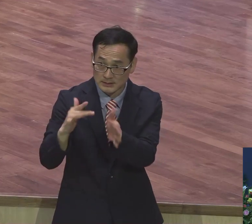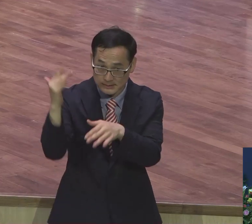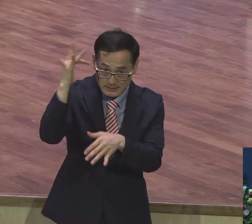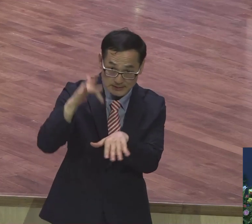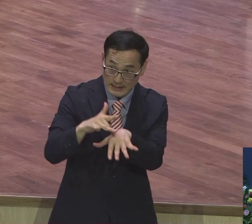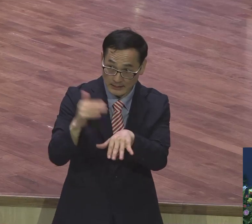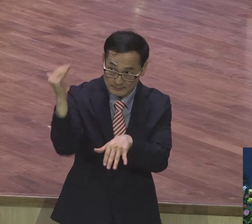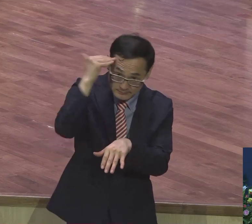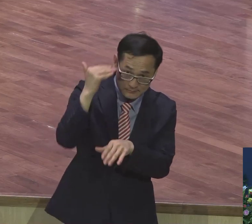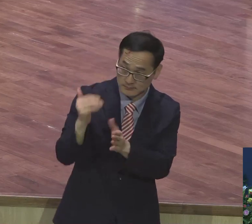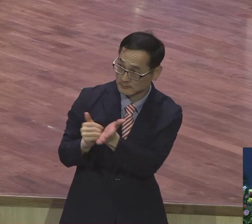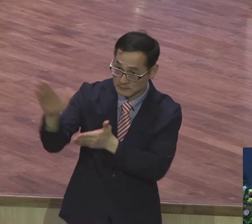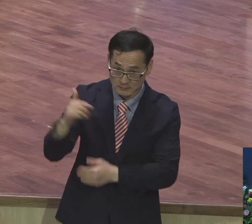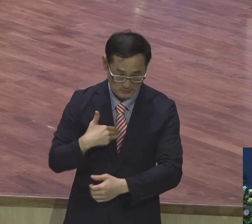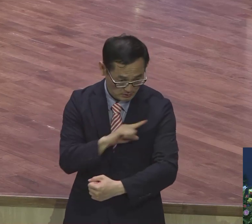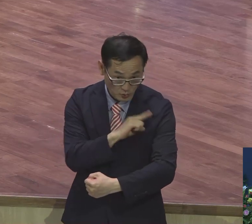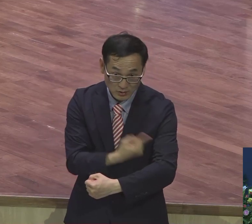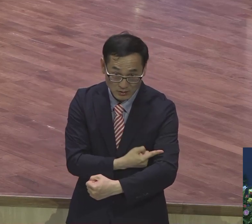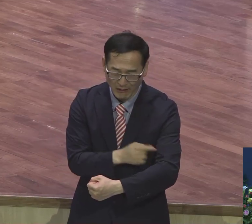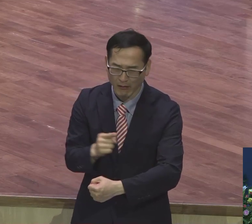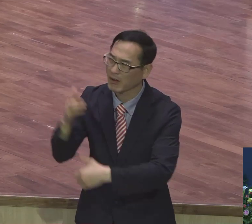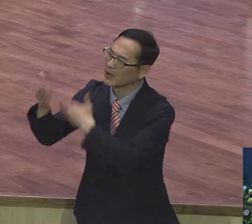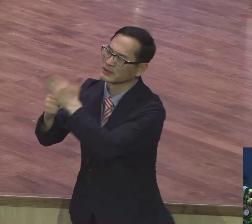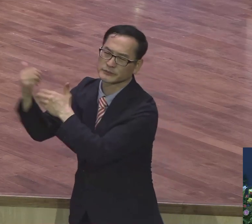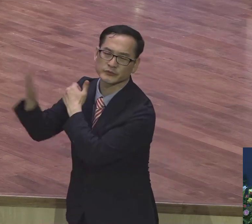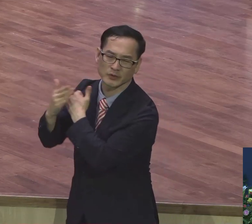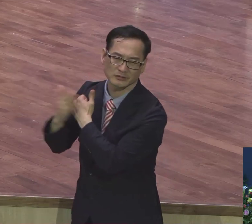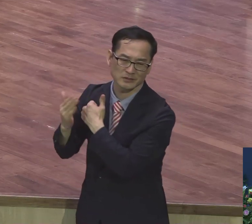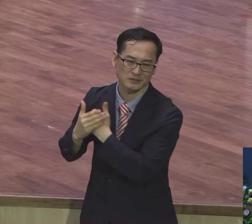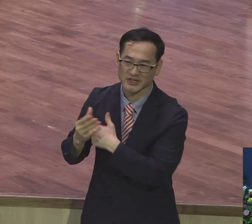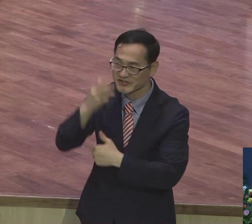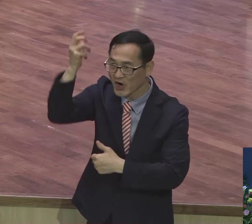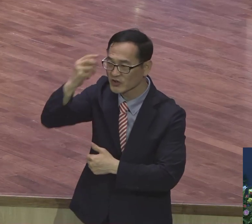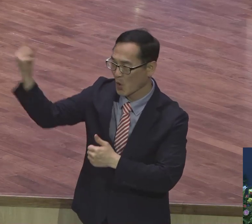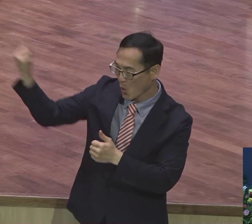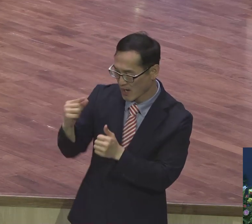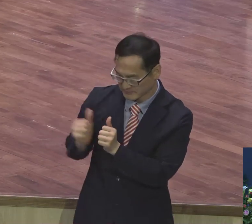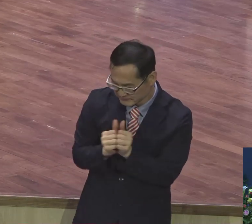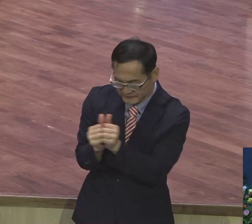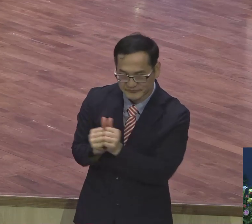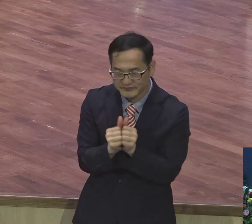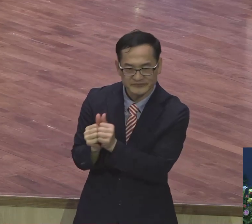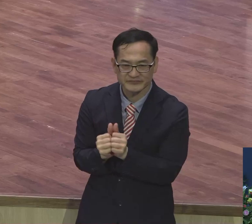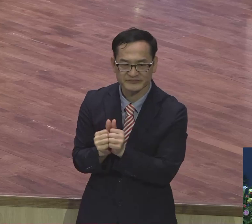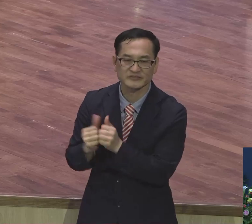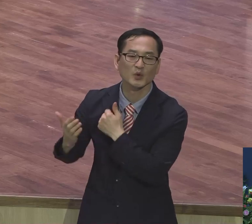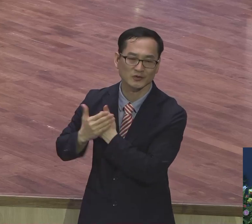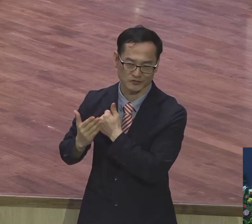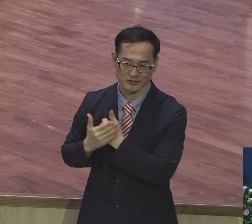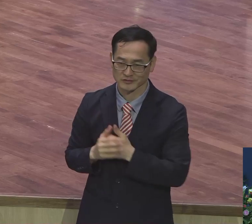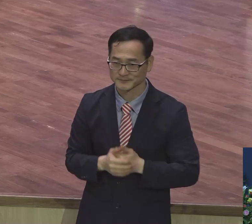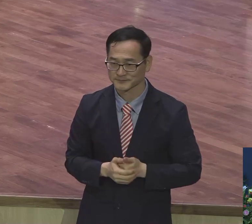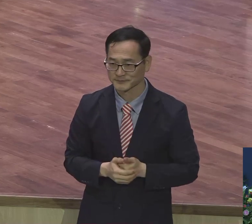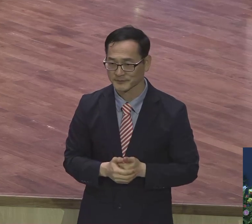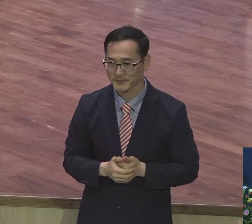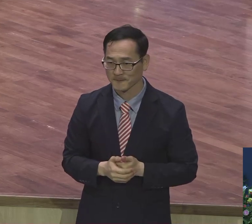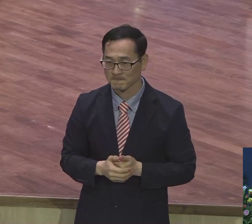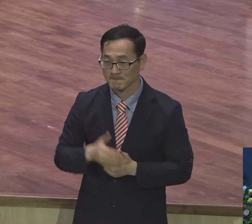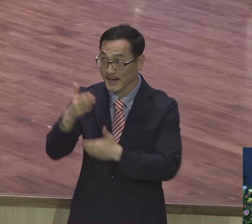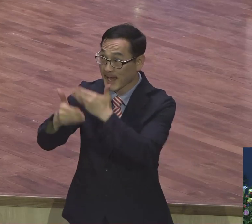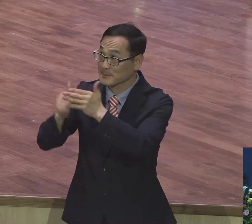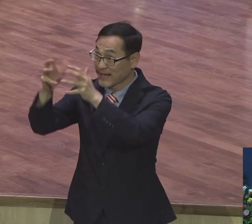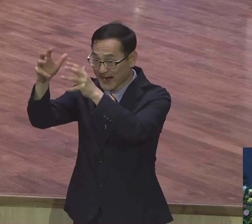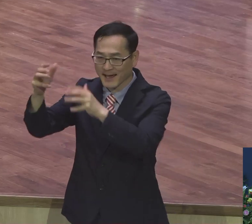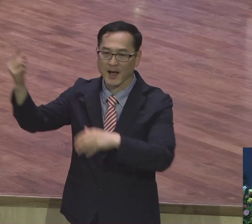무슨 능력이 있었어요. 우리가 가면 우란에 계신 성령께서 역사하신다. 그리고 하나님 나라가 임하게 된다고